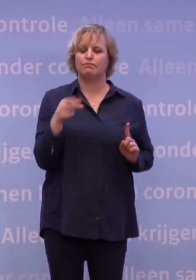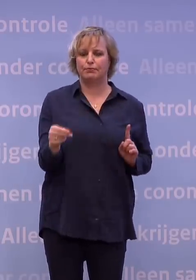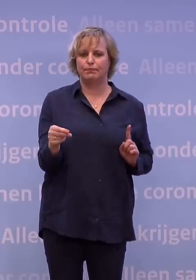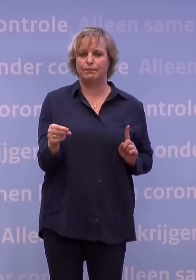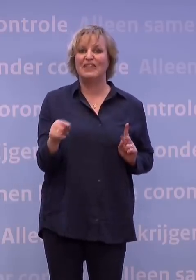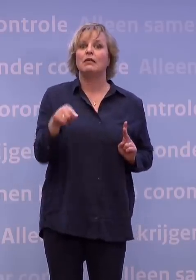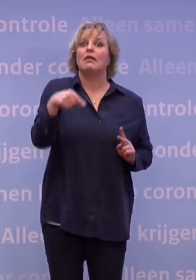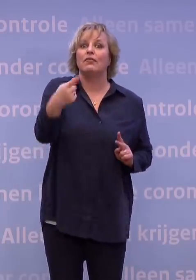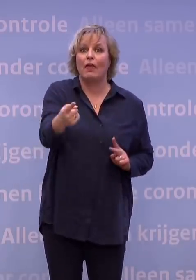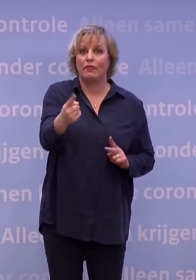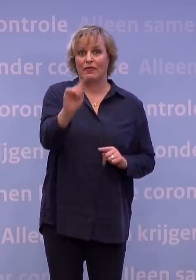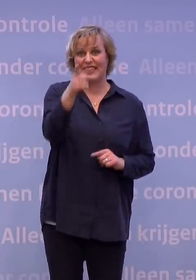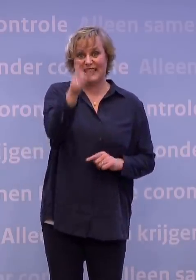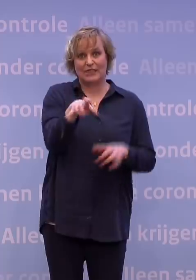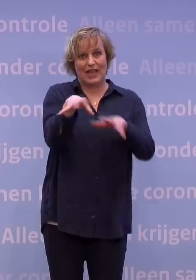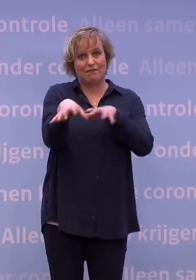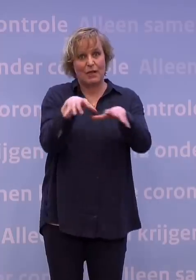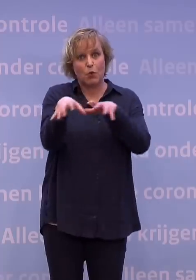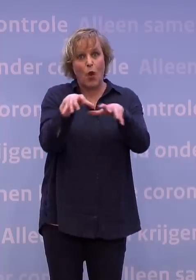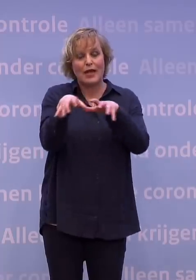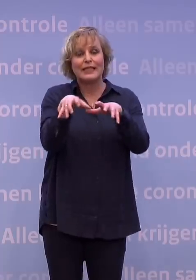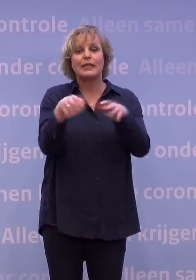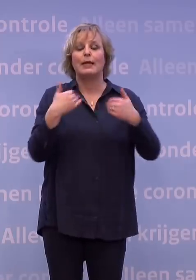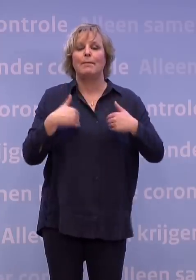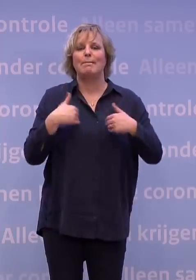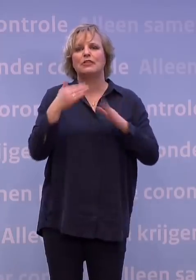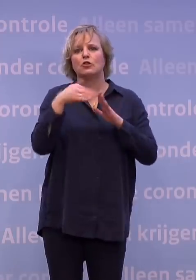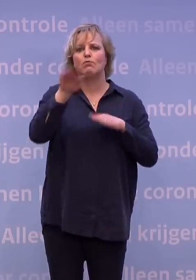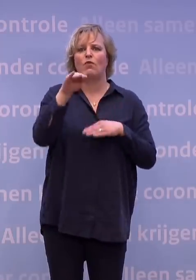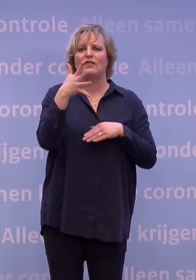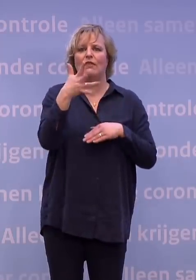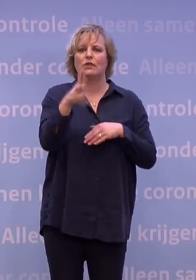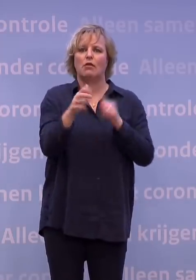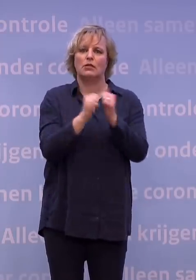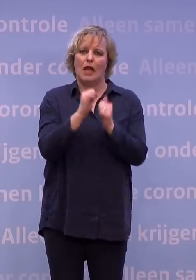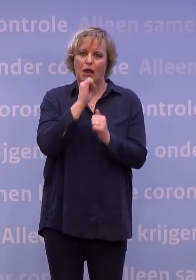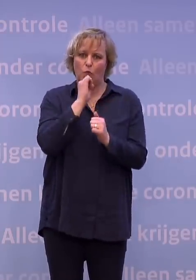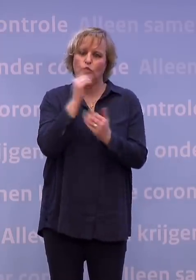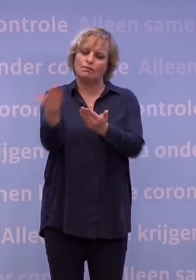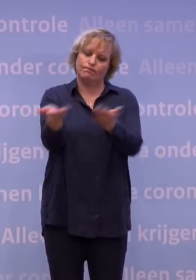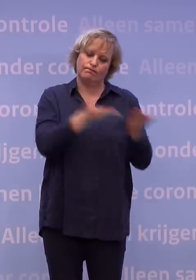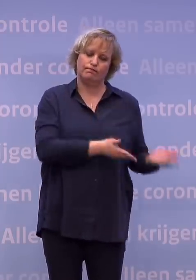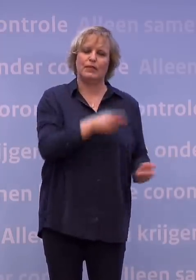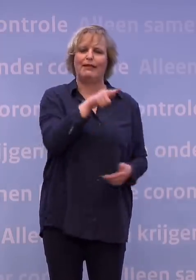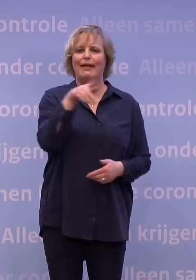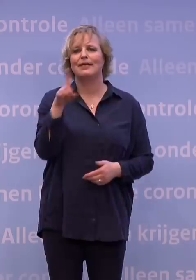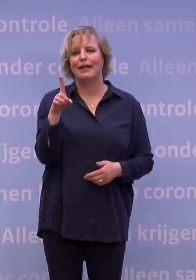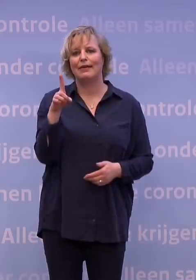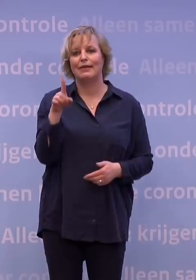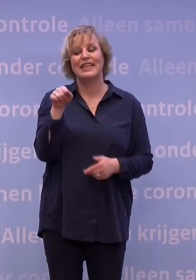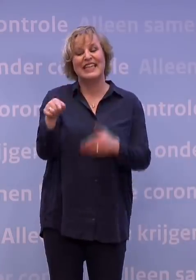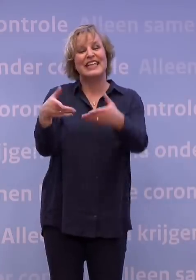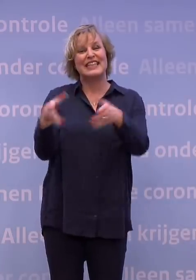de week daarna, in de eerste week van februari, zijn dan de mensen ouder dan 85 bij de GGD'en aan de beurt. Ook die groep